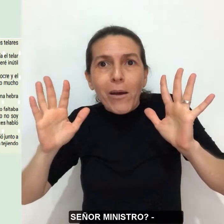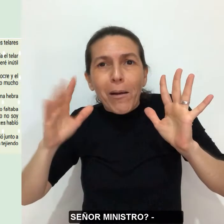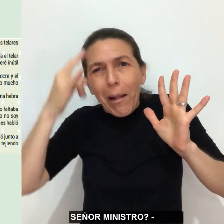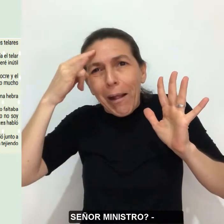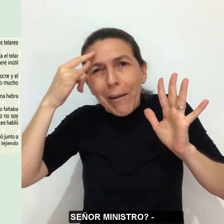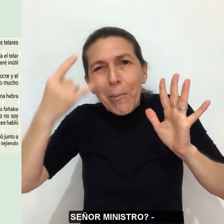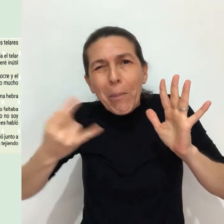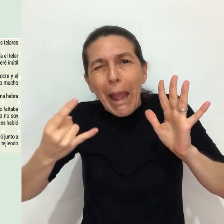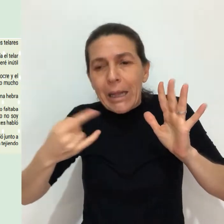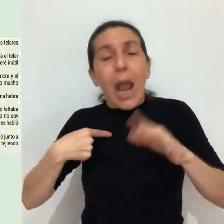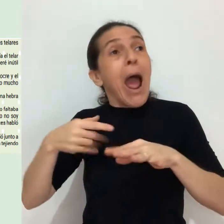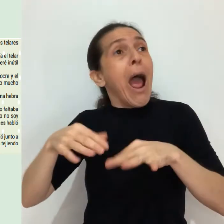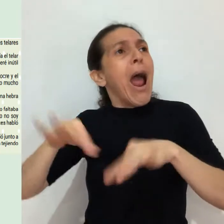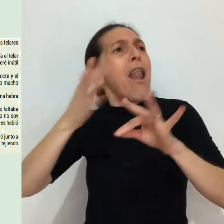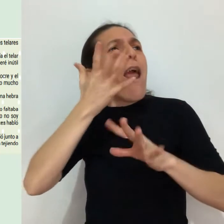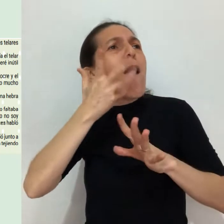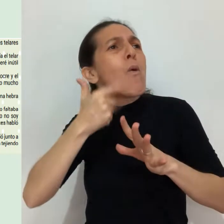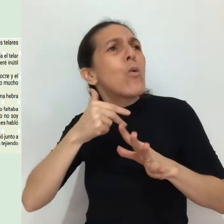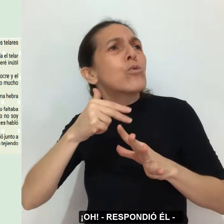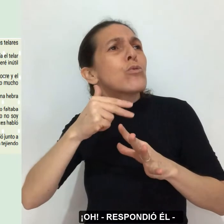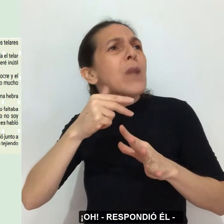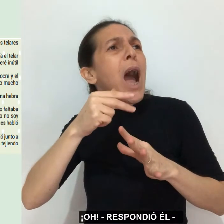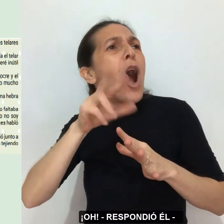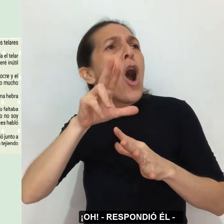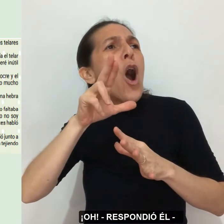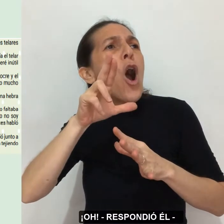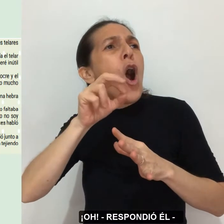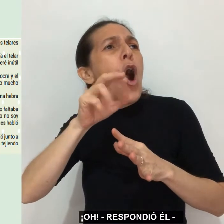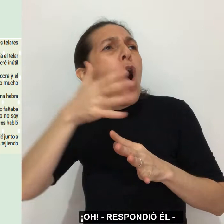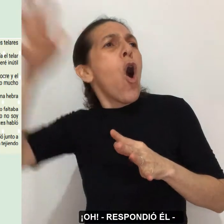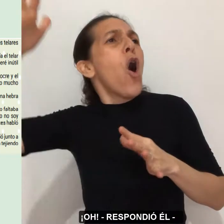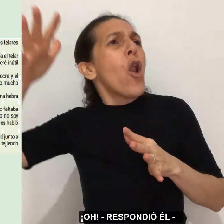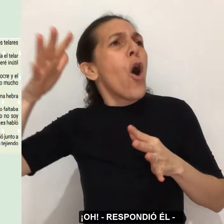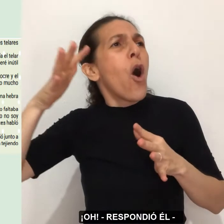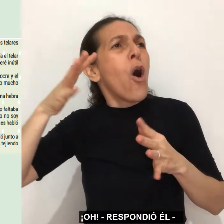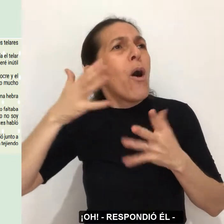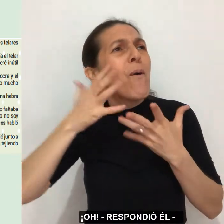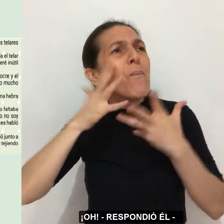ministro? —¡Oh! —respondió él.